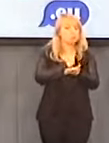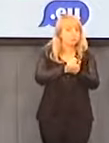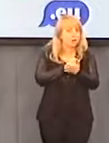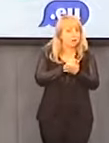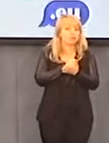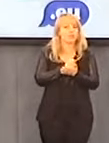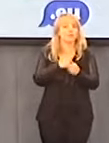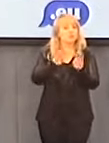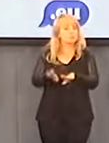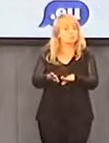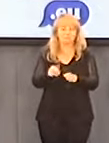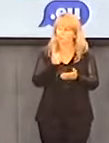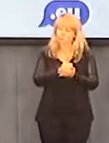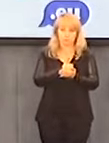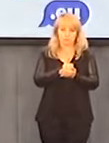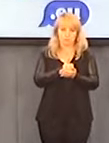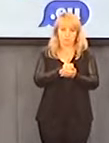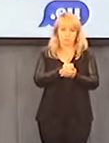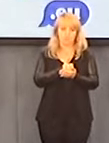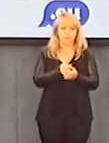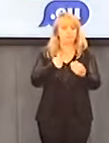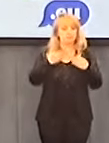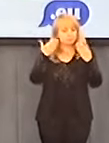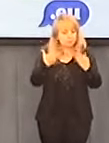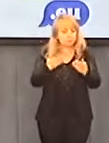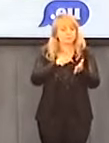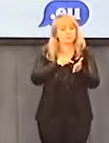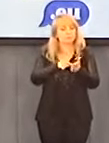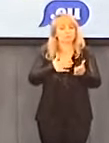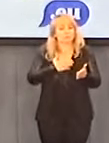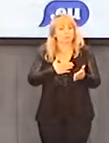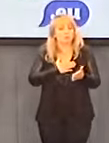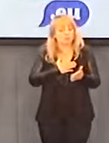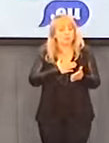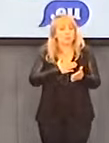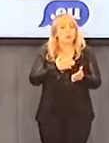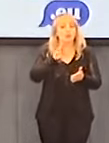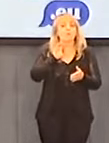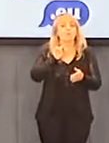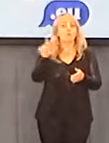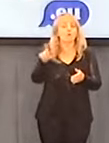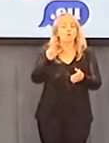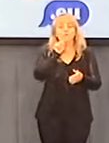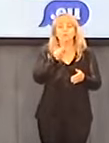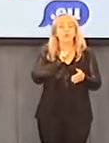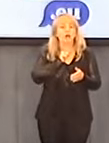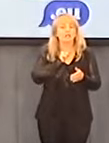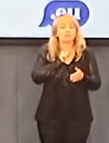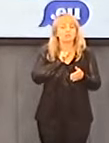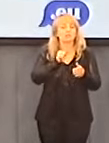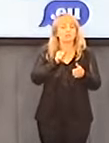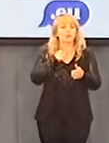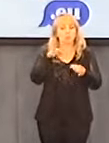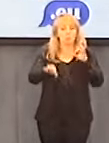zostawić. Chcemy nasze wrażenie po wczorajszej konferencji Episkopatu